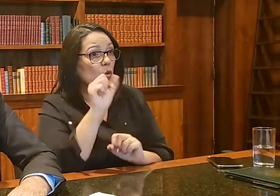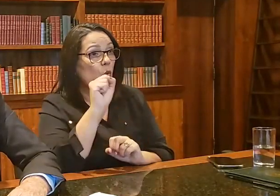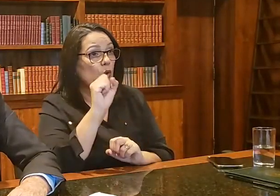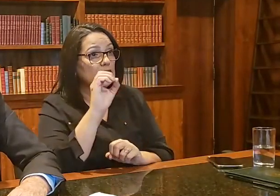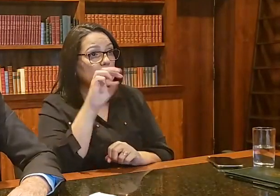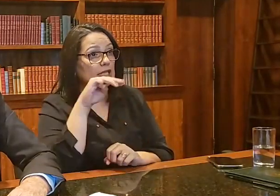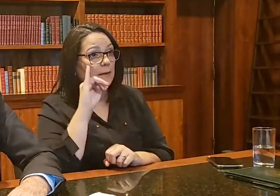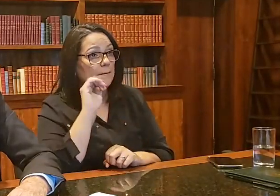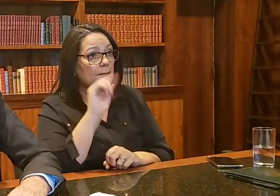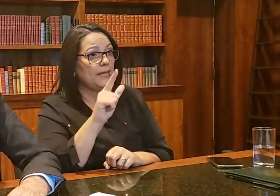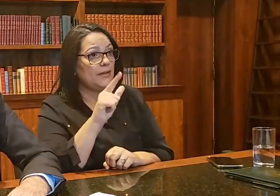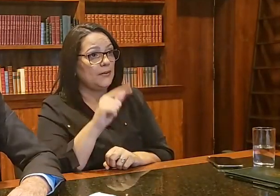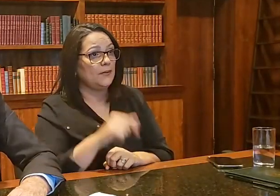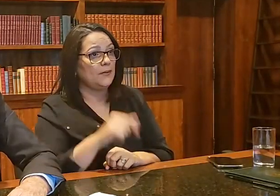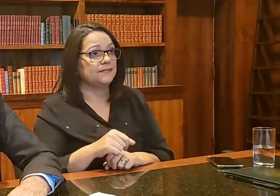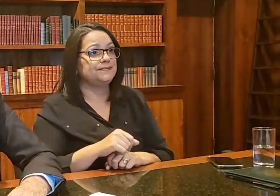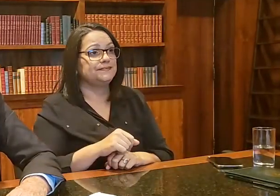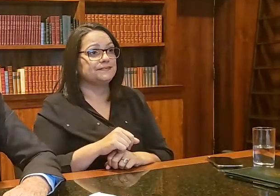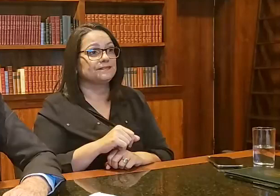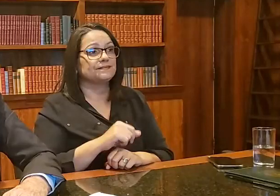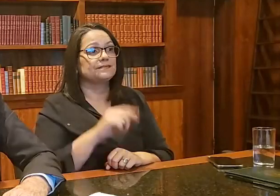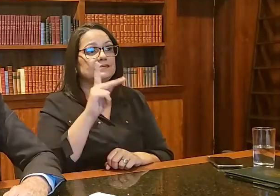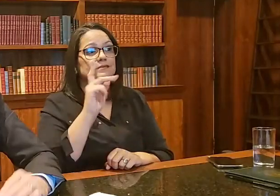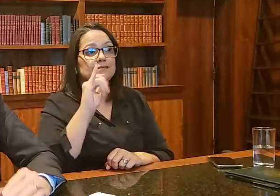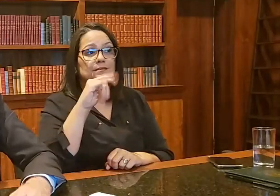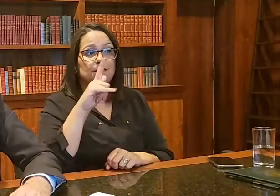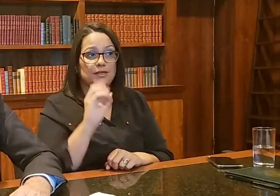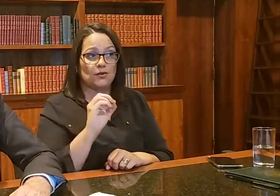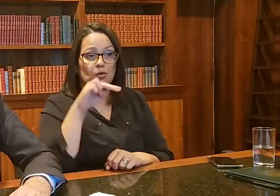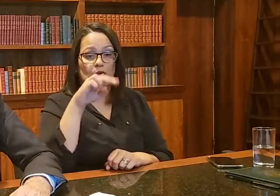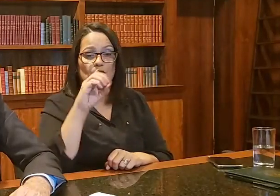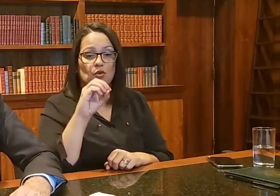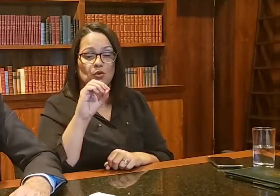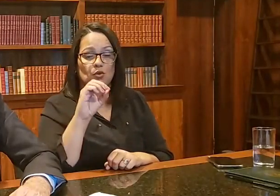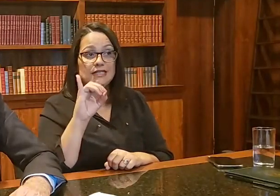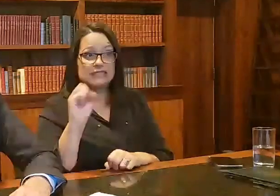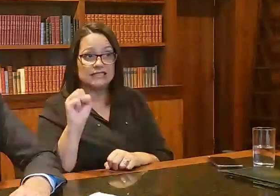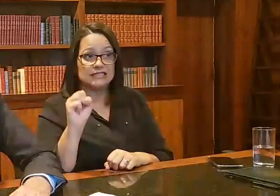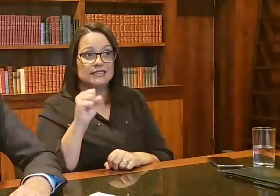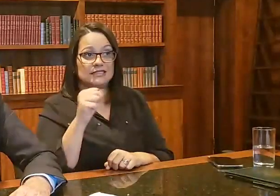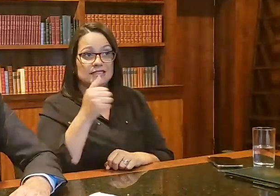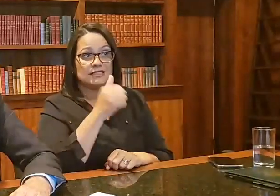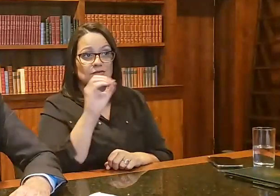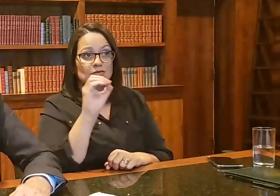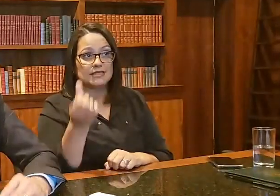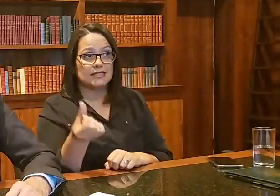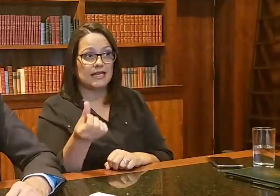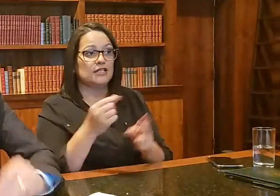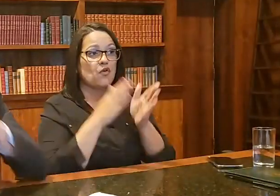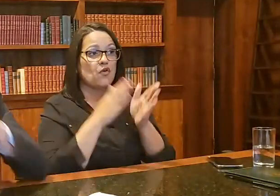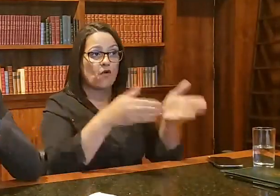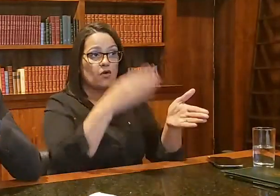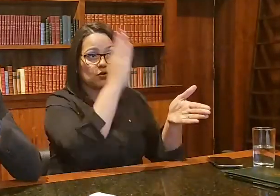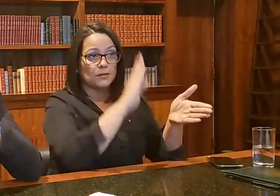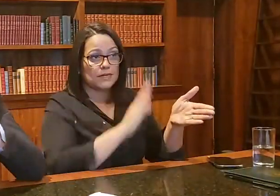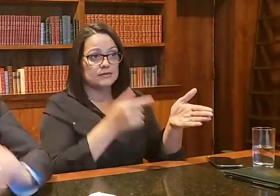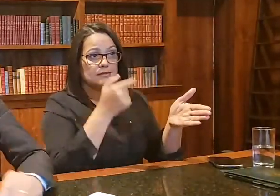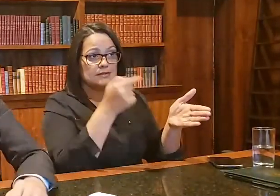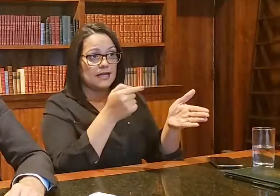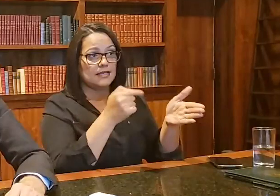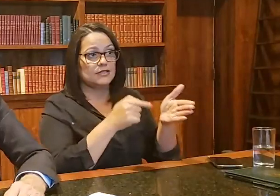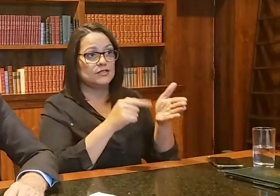mil, Pingo nos is, 106 mil, Foco do Brasil 7, Folha Política 2, Jovem Pan News 25.